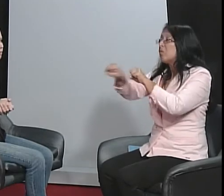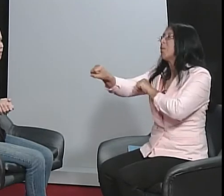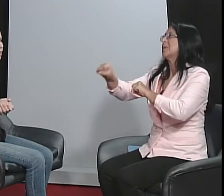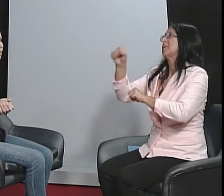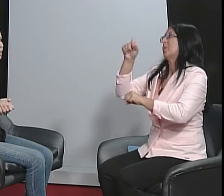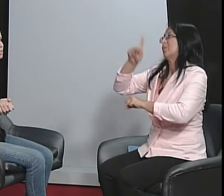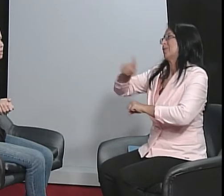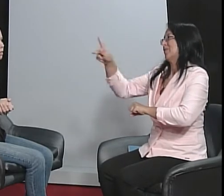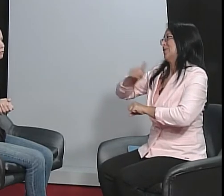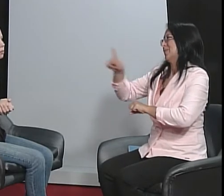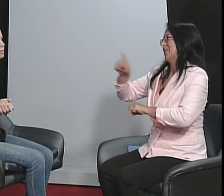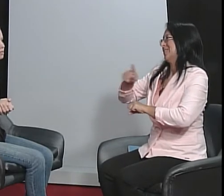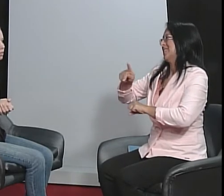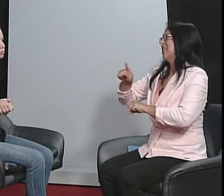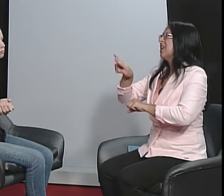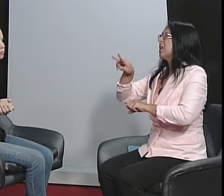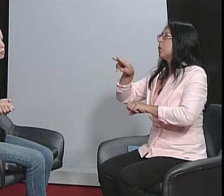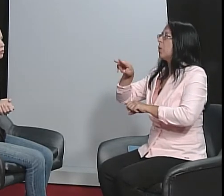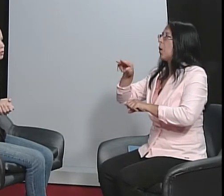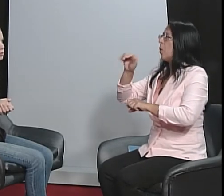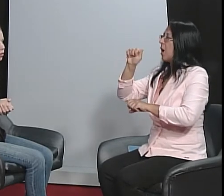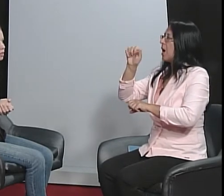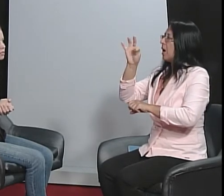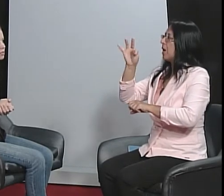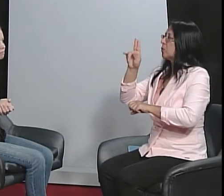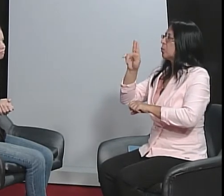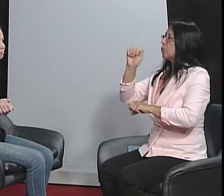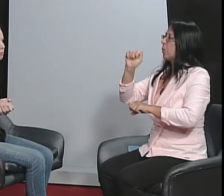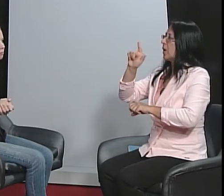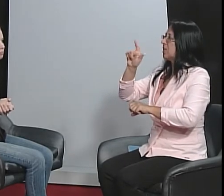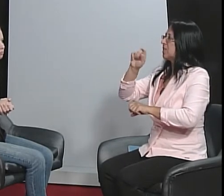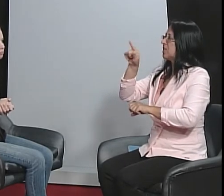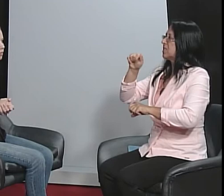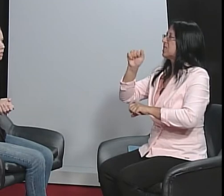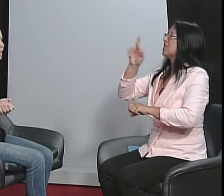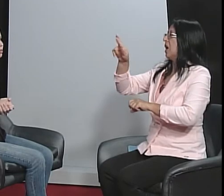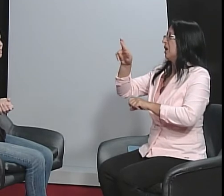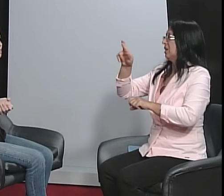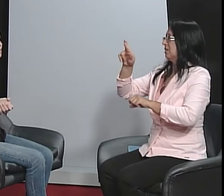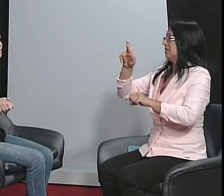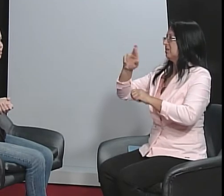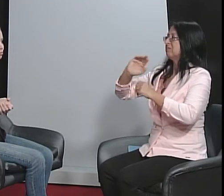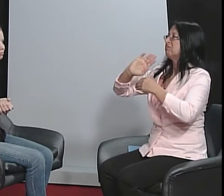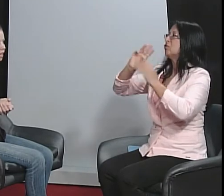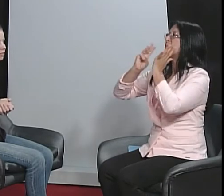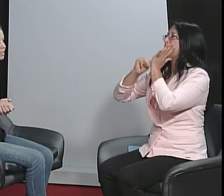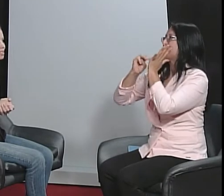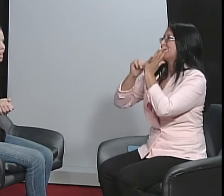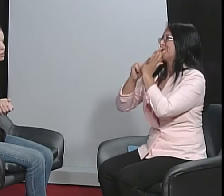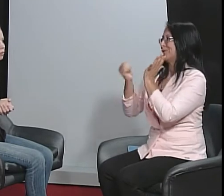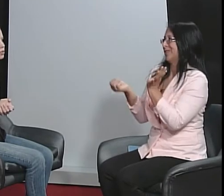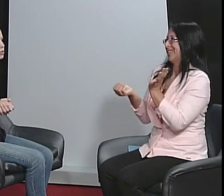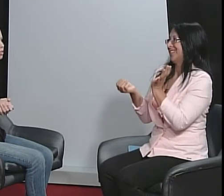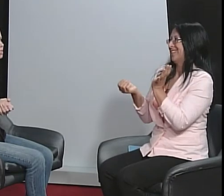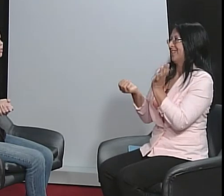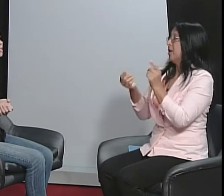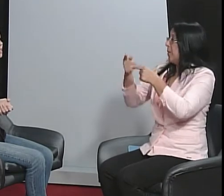Receber formação dos professores, atualização, atualizar os professores, atualizar